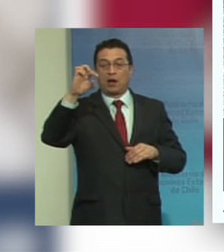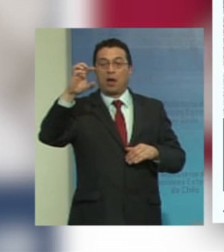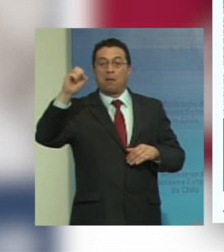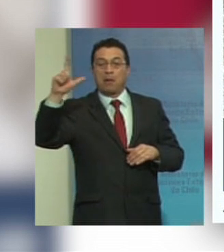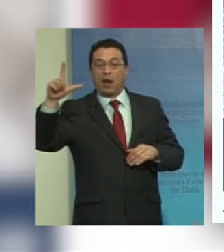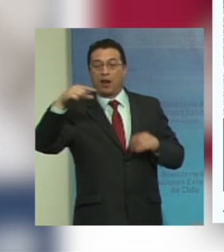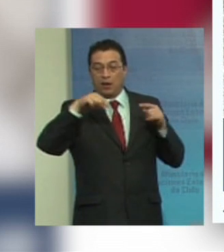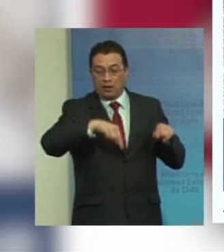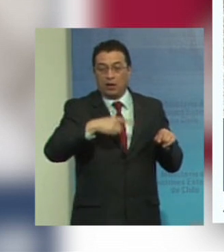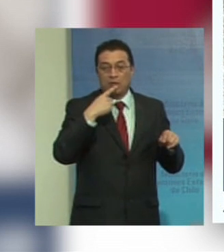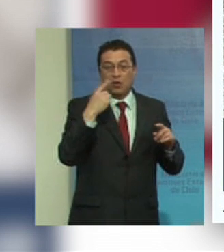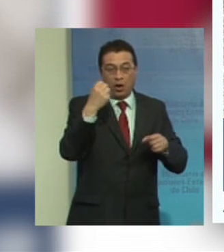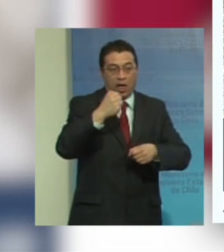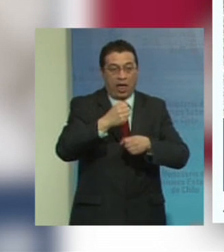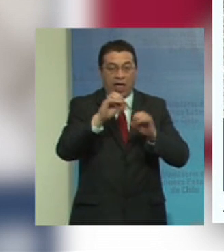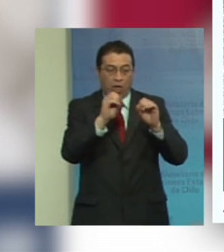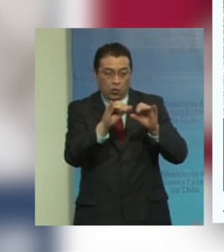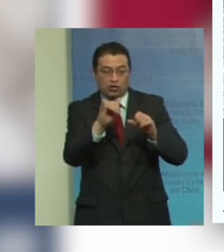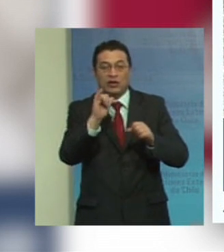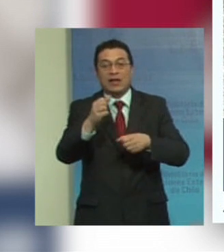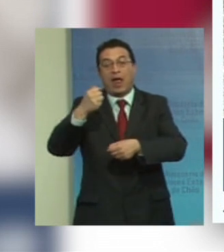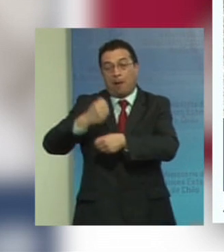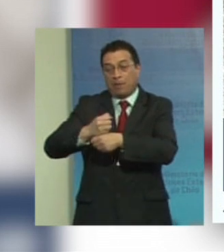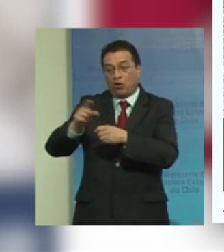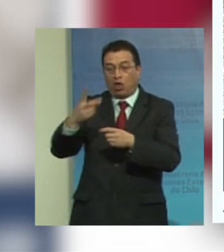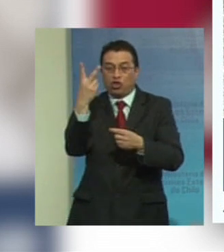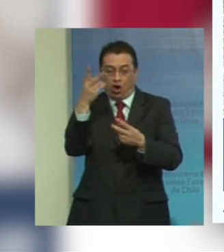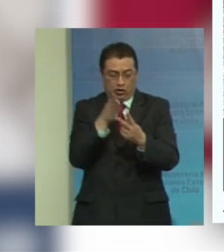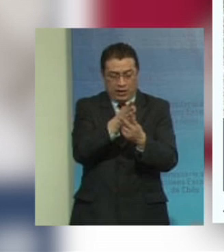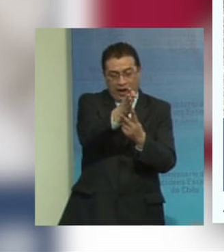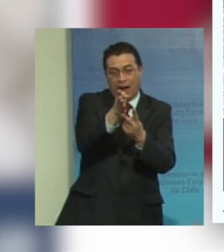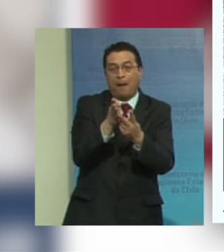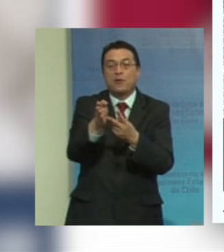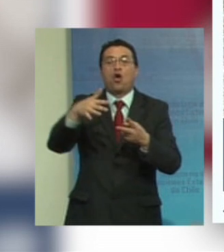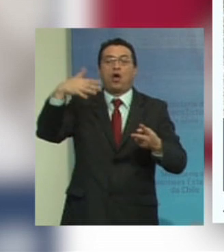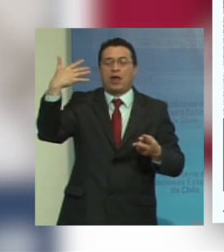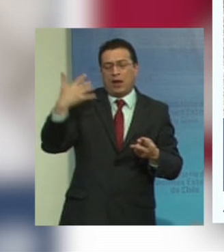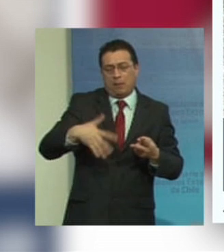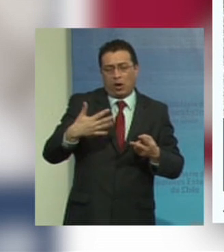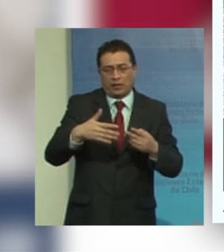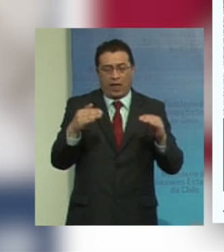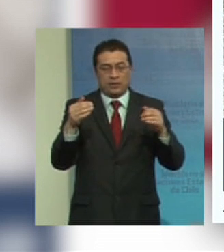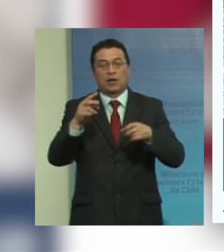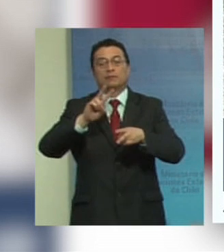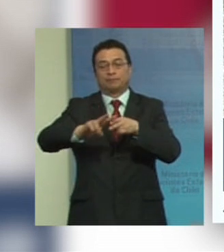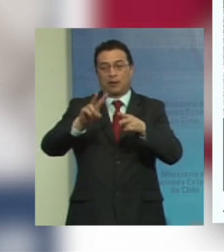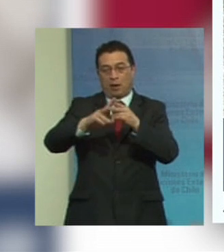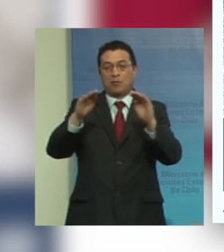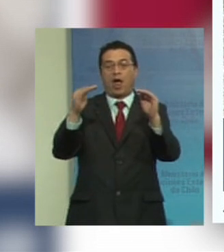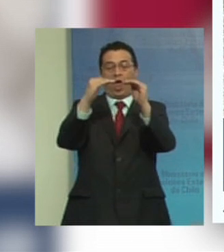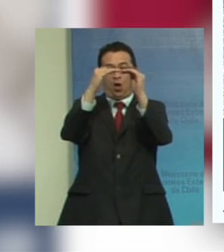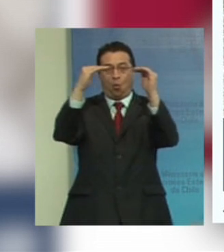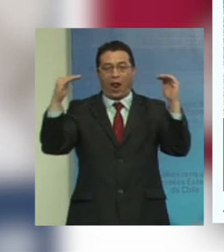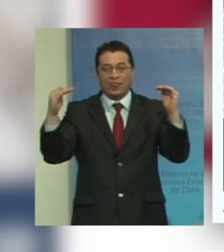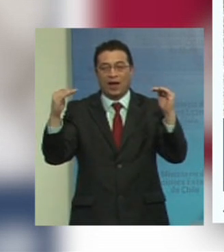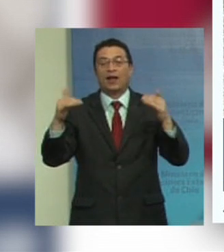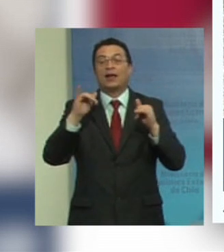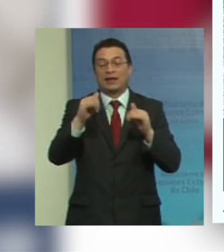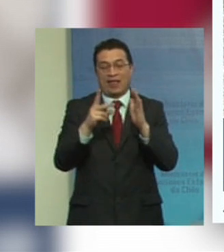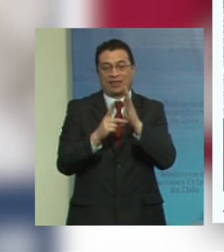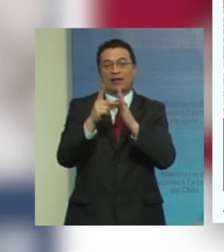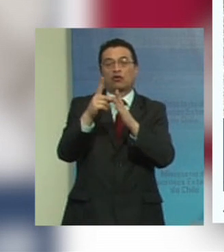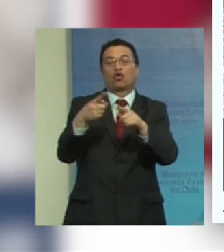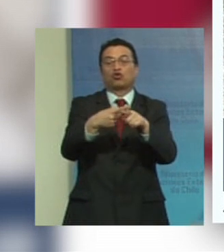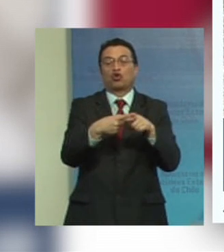y el empleo son las dos vías claves de construcción de la igualdad y del desarrollo